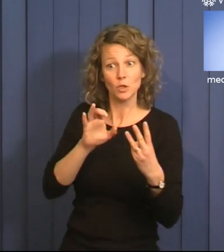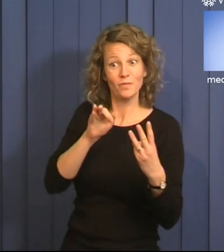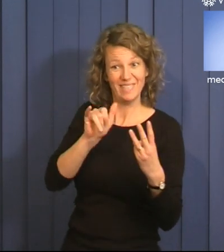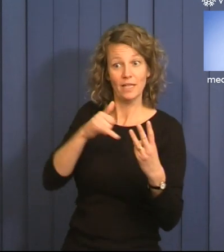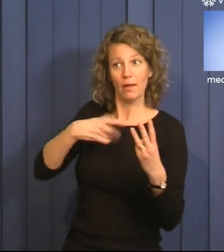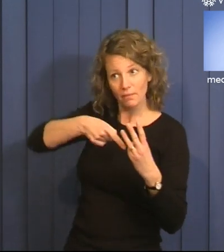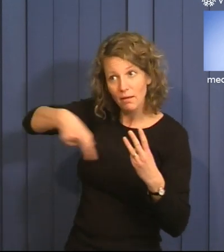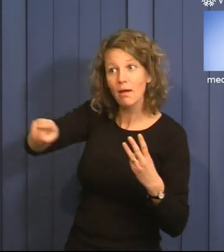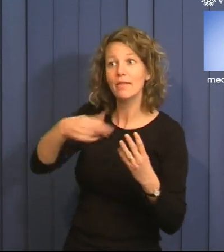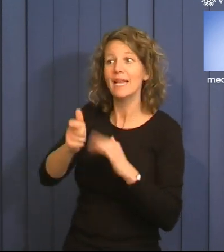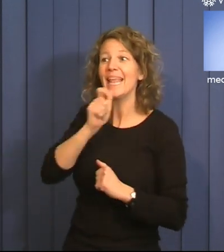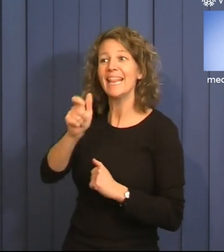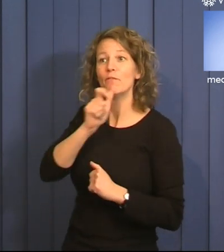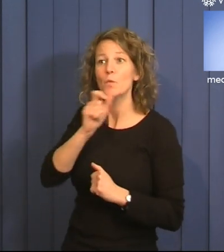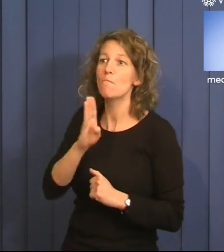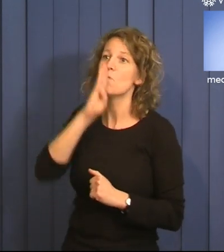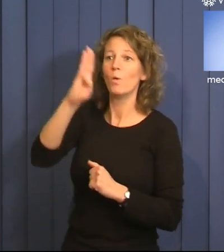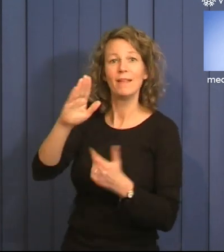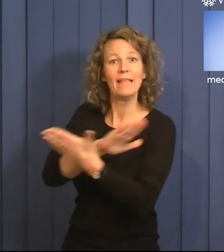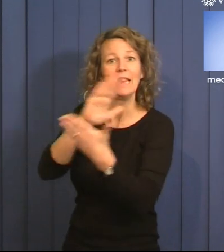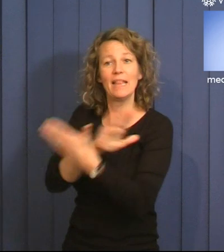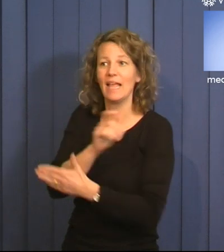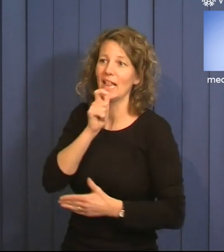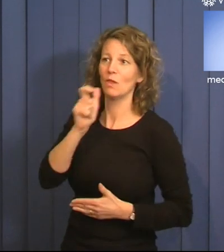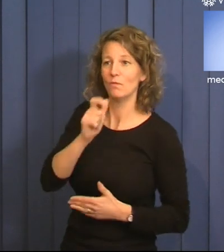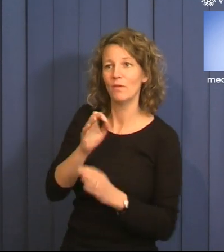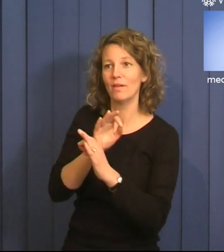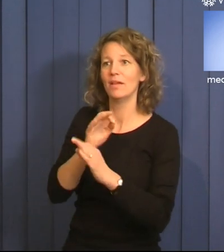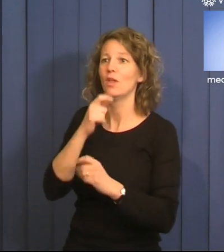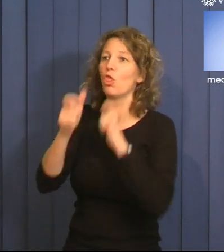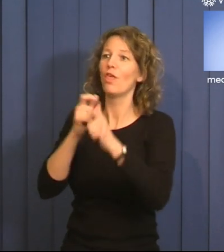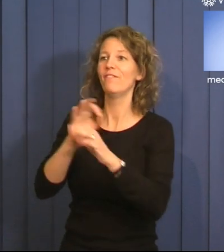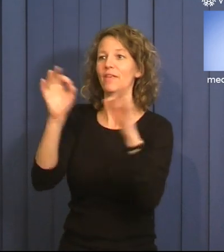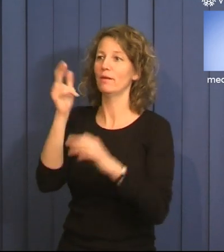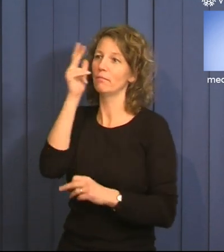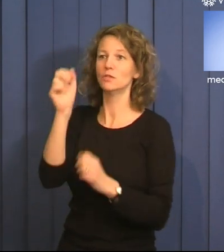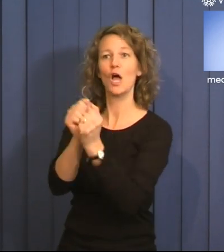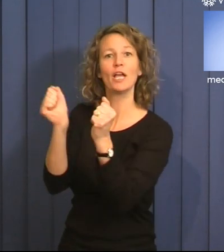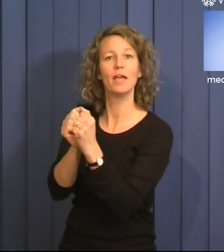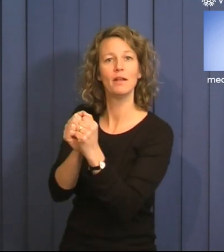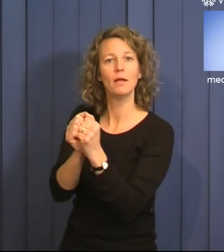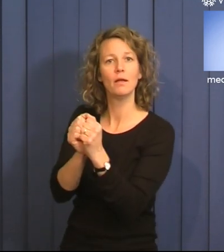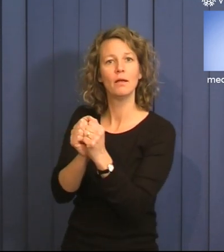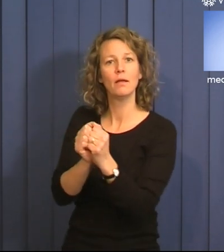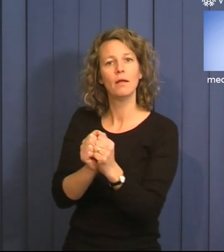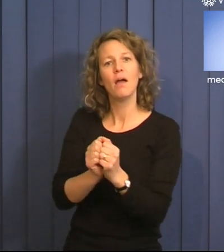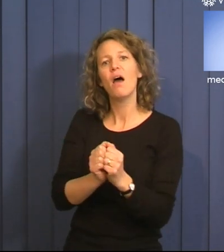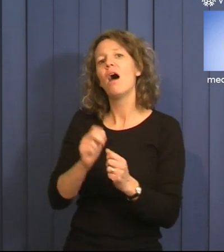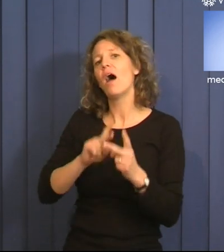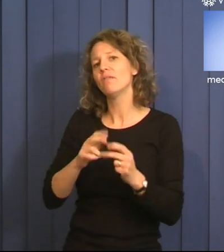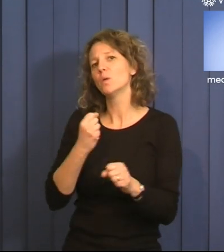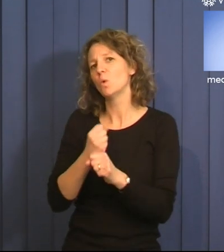iväg till intervju med Sveriges ledande modemagasin. Något annat som var jobbigt var att folk alltid hade åsikter om mig.